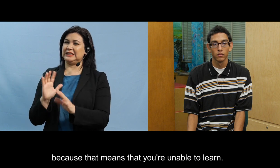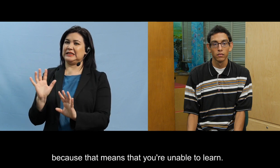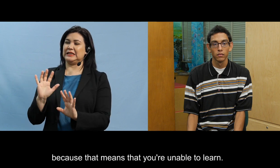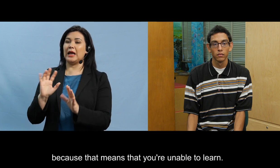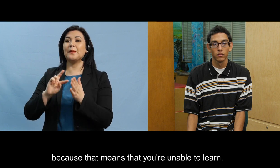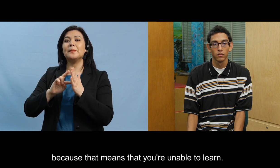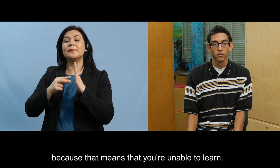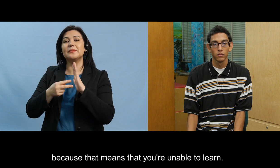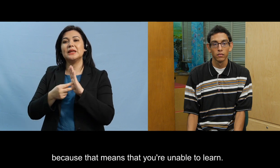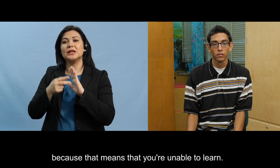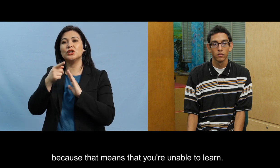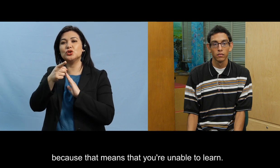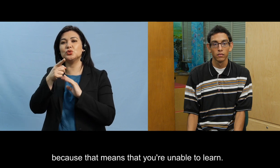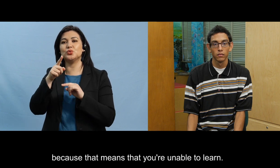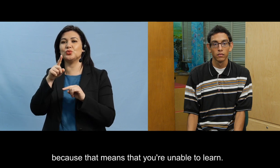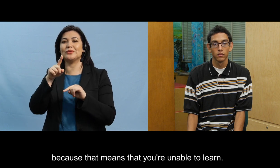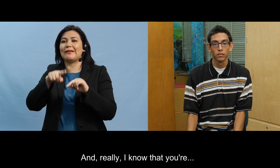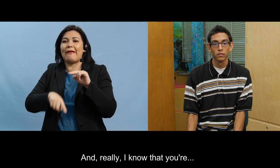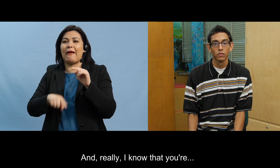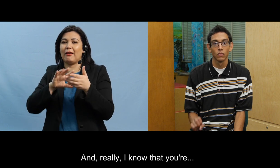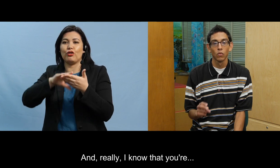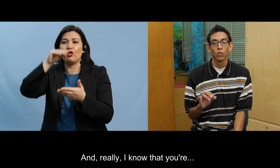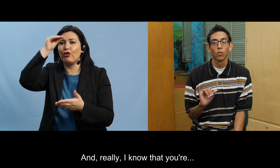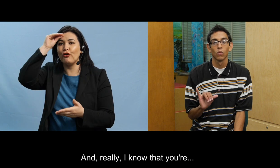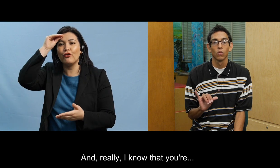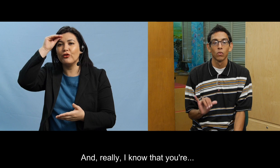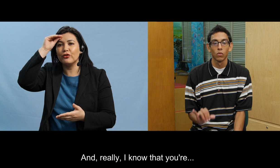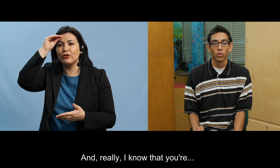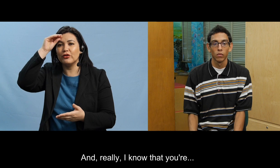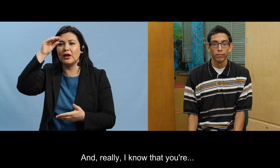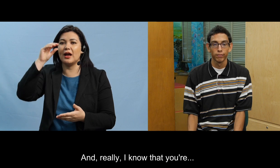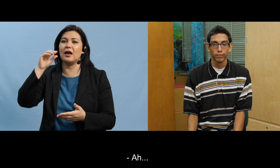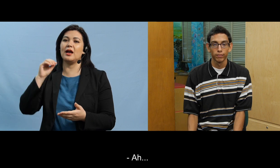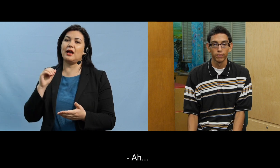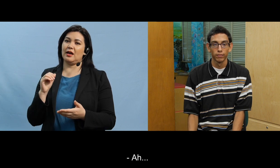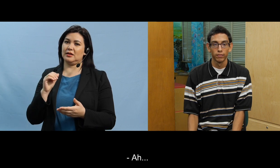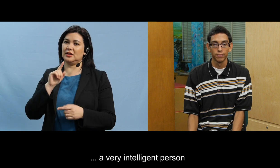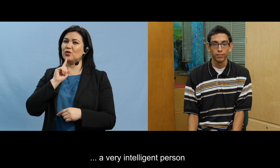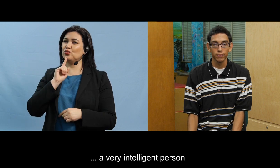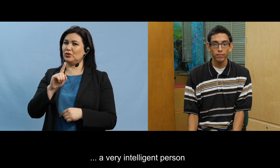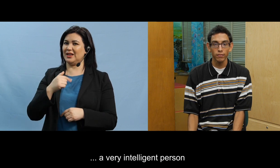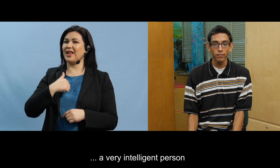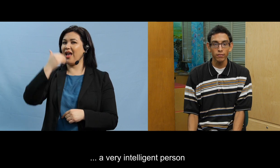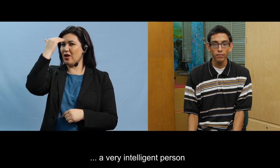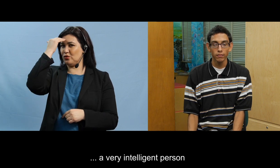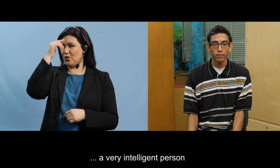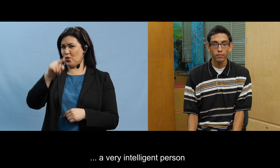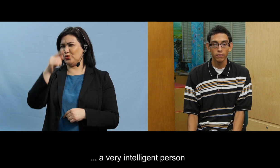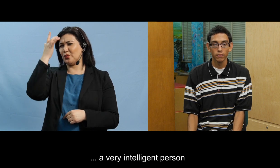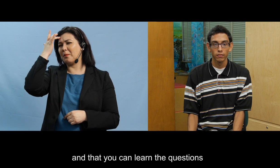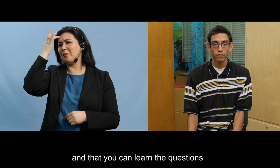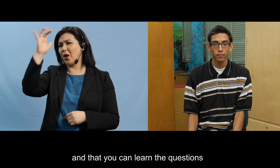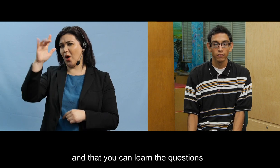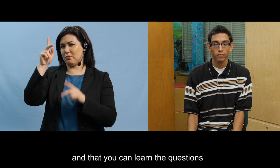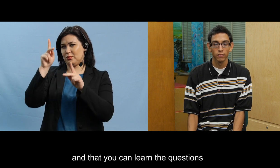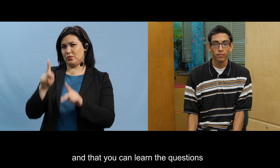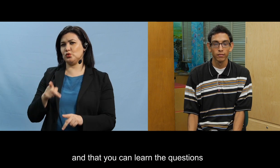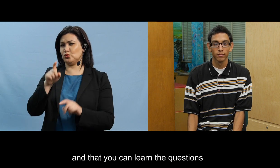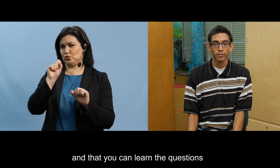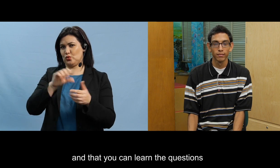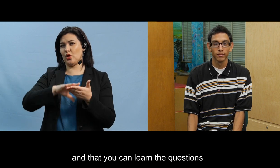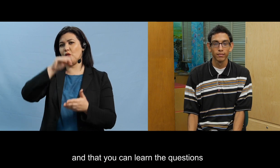incapacitado para aprender y realmente yo sé que tú eres una persona muy inteligente y te puedes aprender